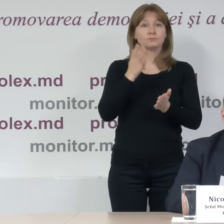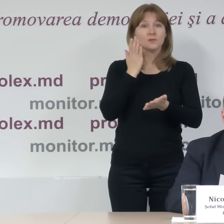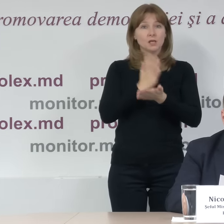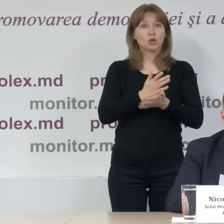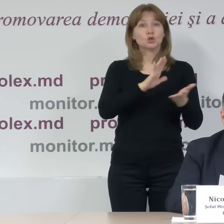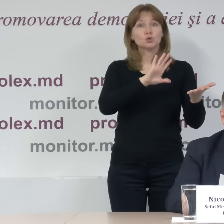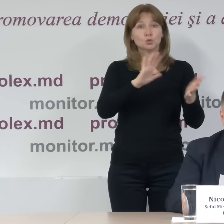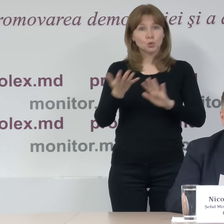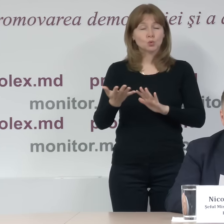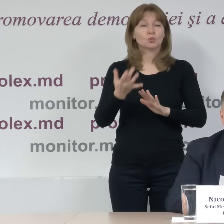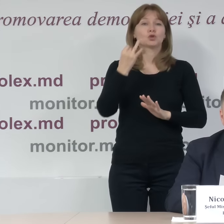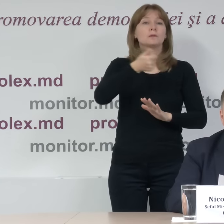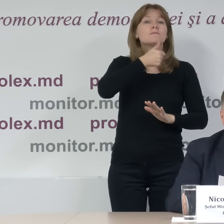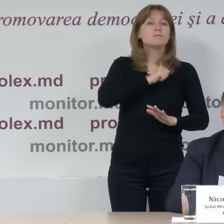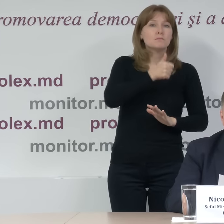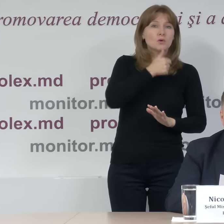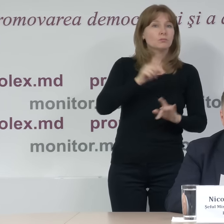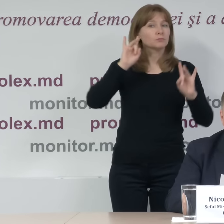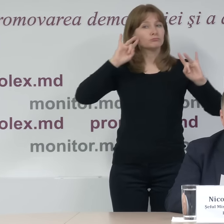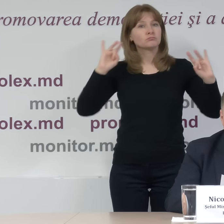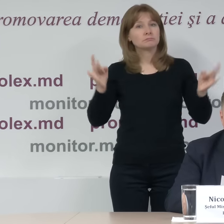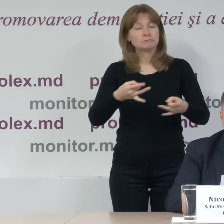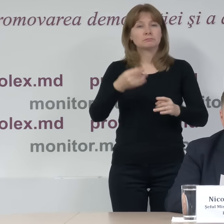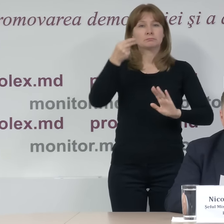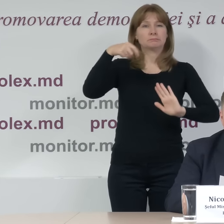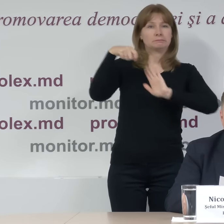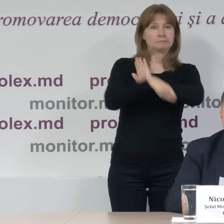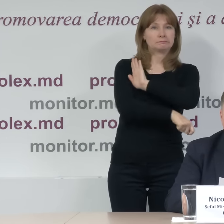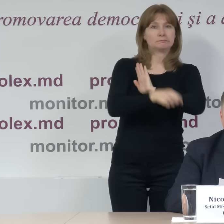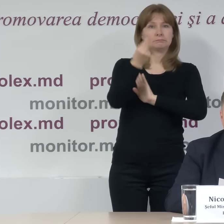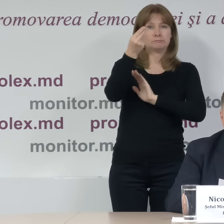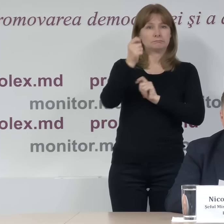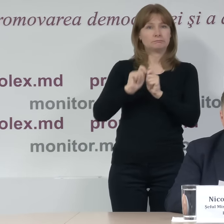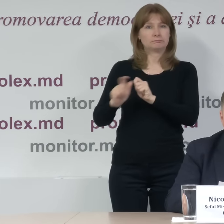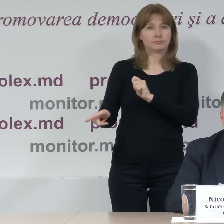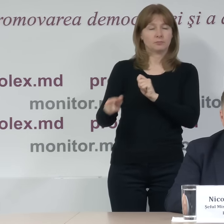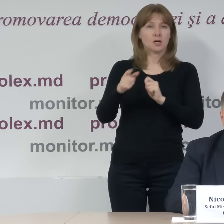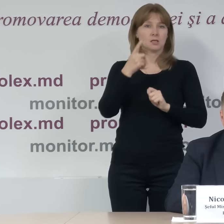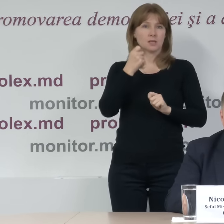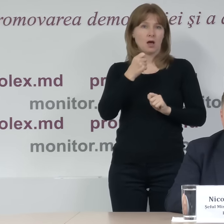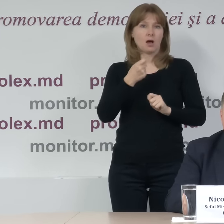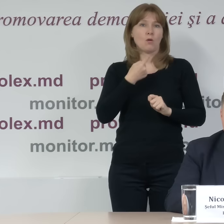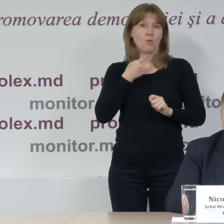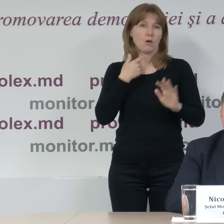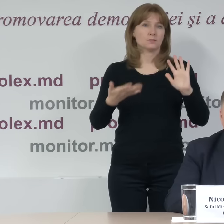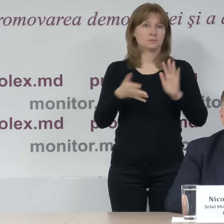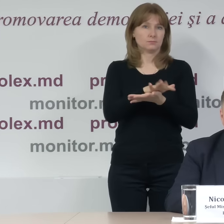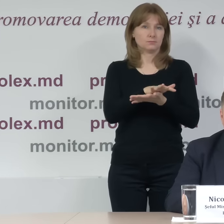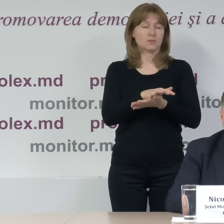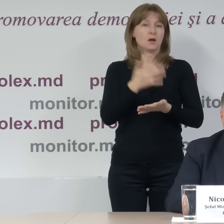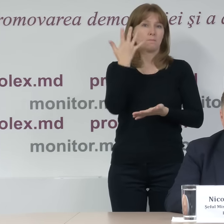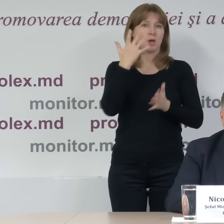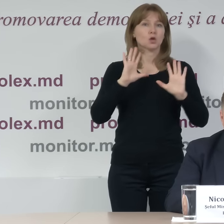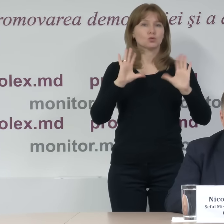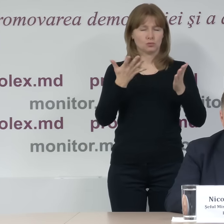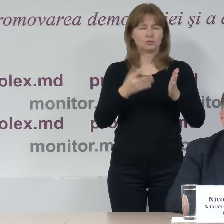sau zvonuri, tentativii sau situații de recompensie materiale sau bănești oferite a legătorilor. Cinci cazuri au